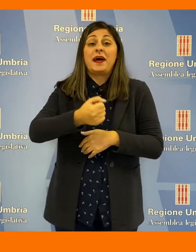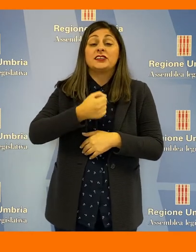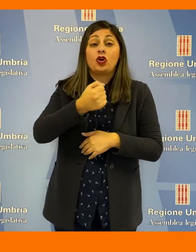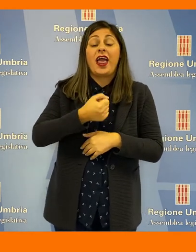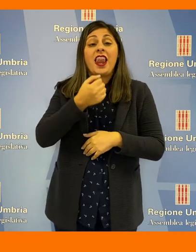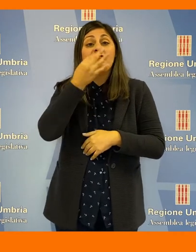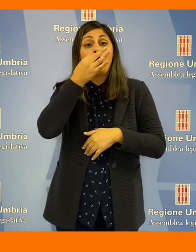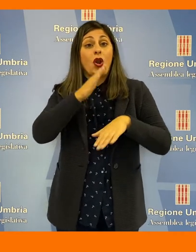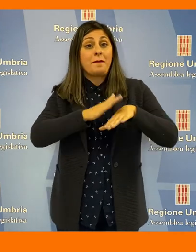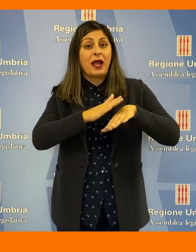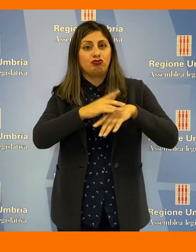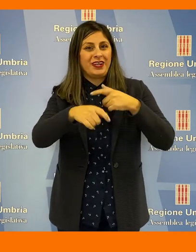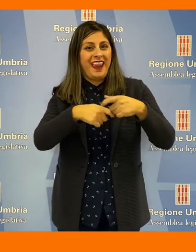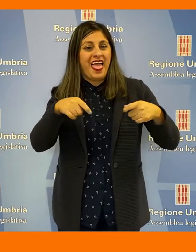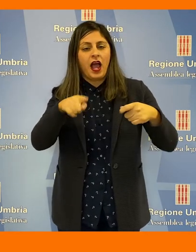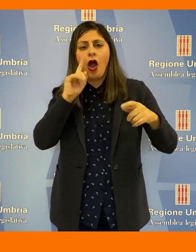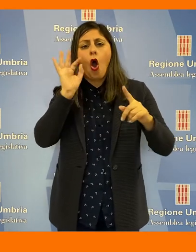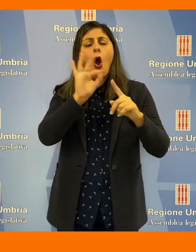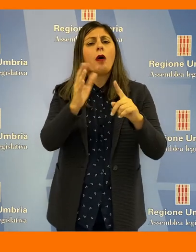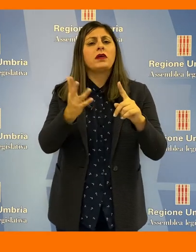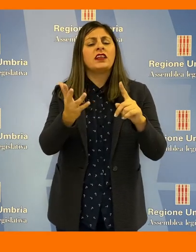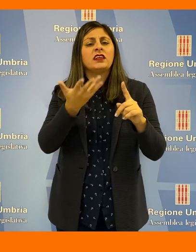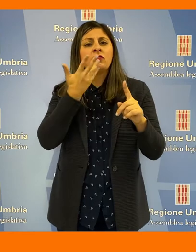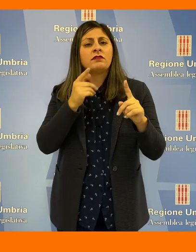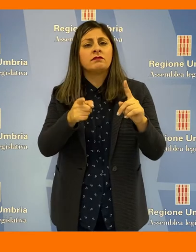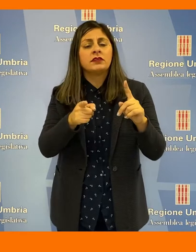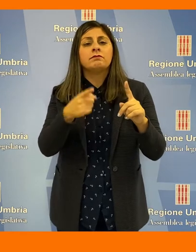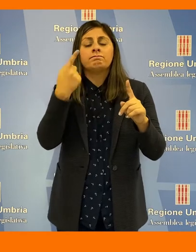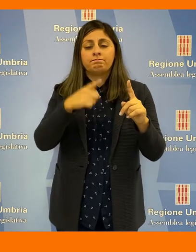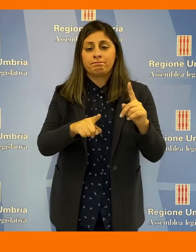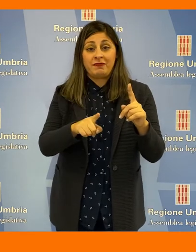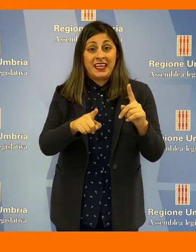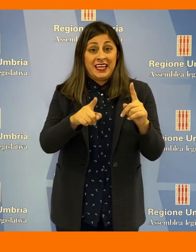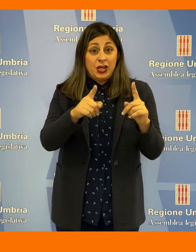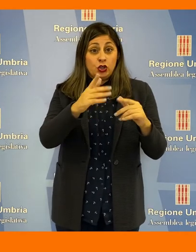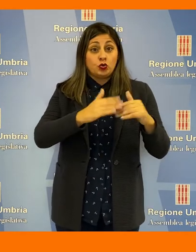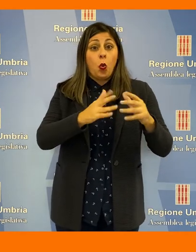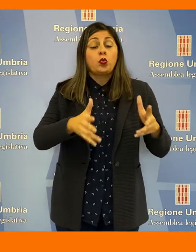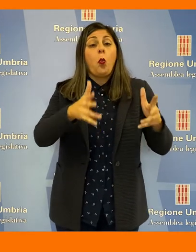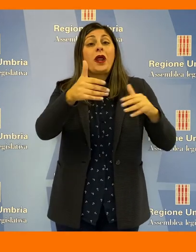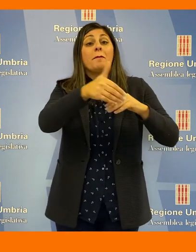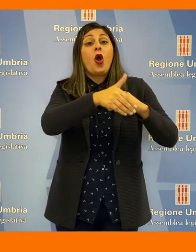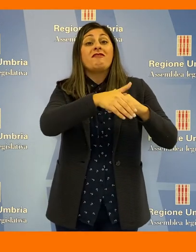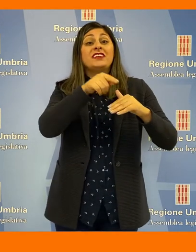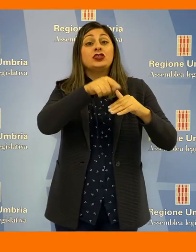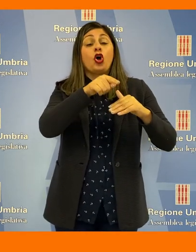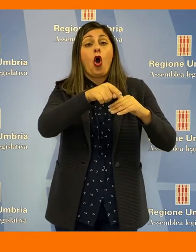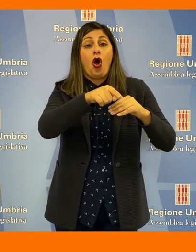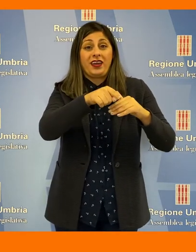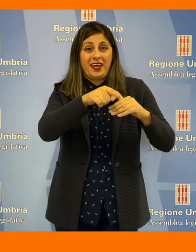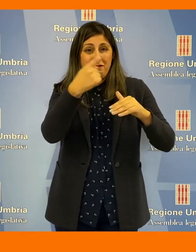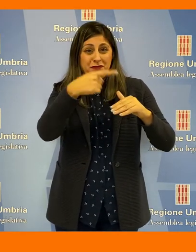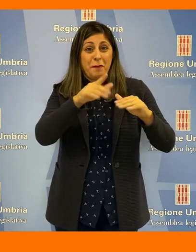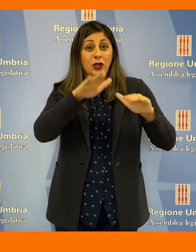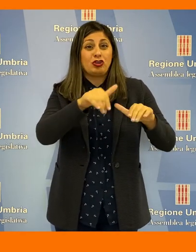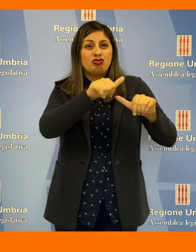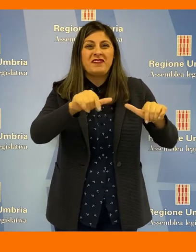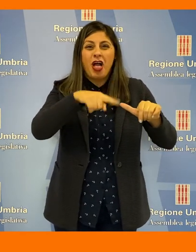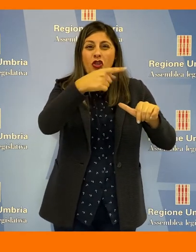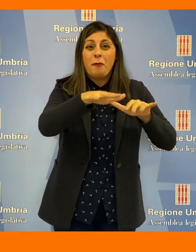Pastorelli, Fioroni e Mancini della Lega, che ha l'obiettivo di consentire il passaggio alle aziende locali delle strutture provvisorie realizzate dalla protezione